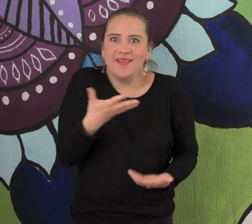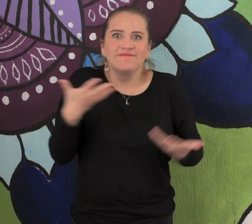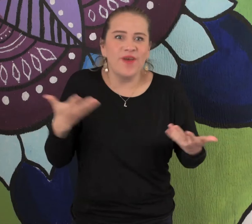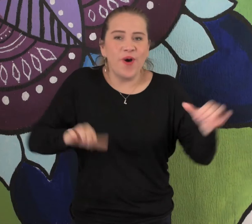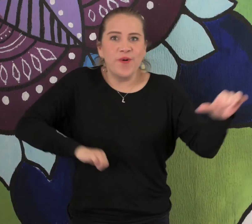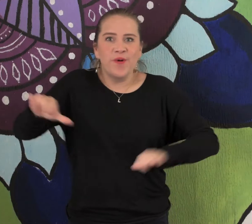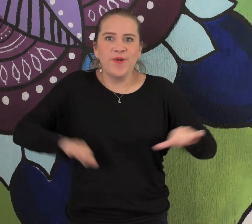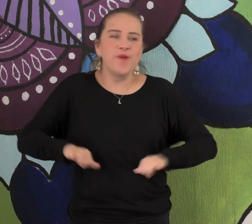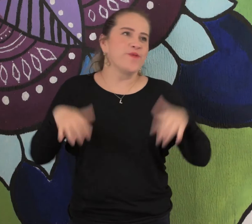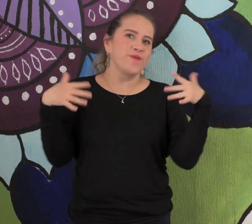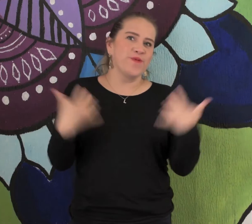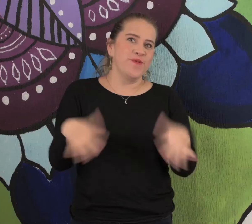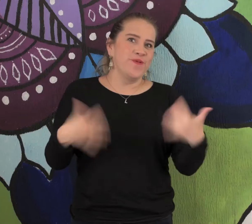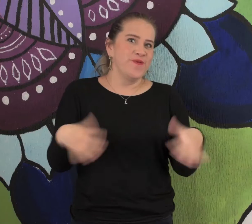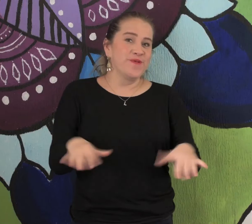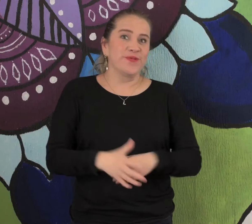Y les traemos una actividad.